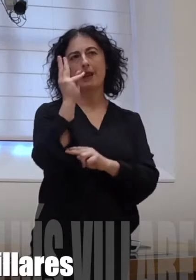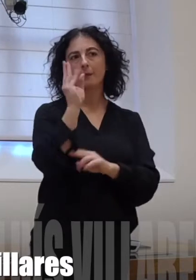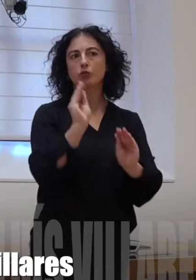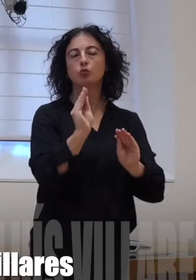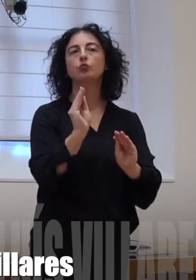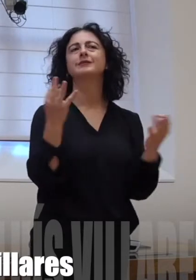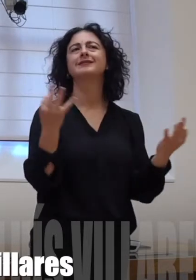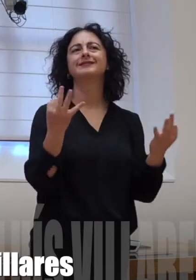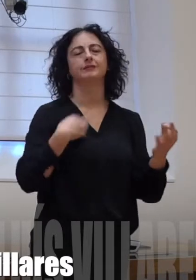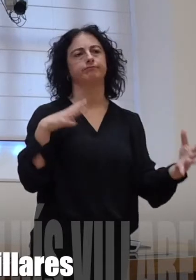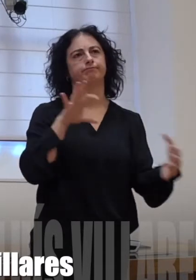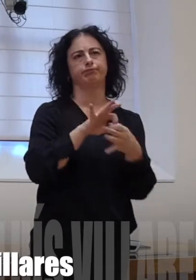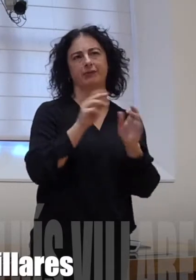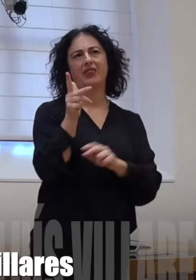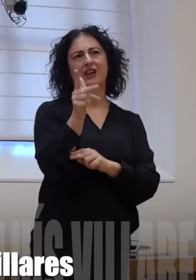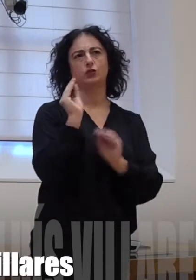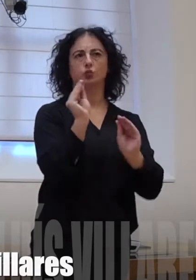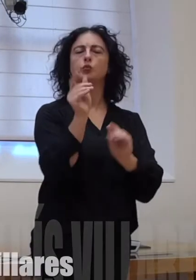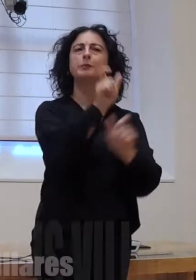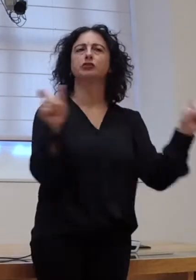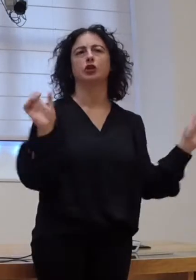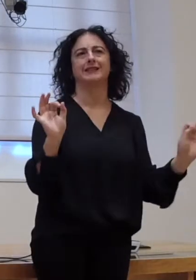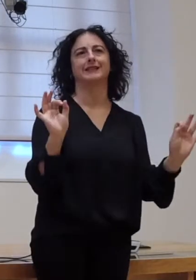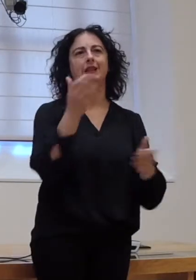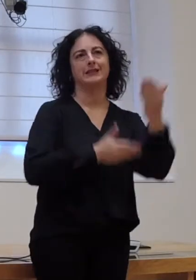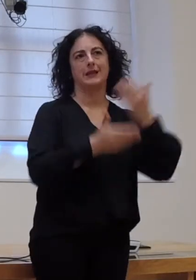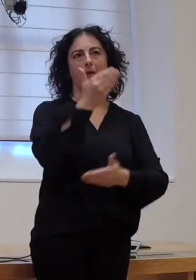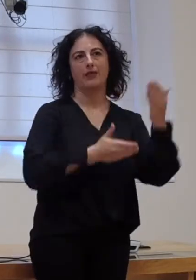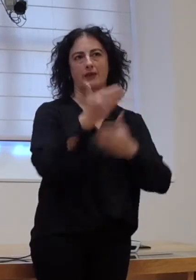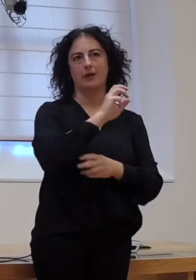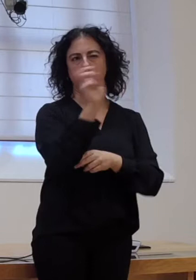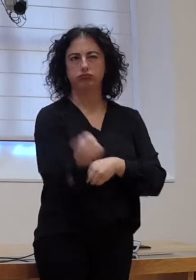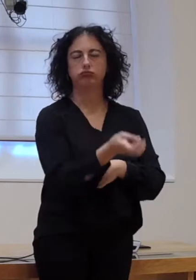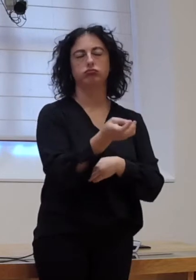O Dereitos das Persoas con Discapacidade